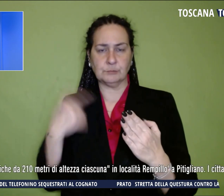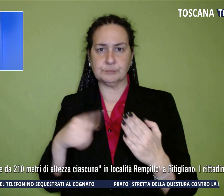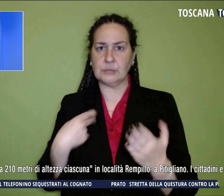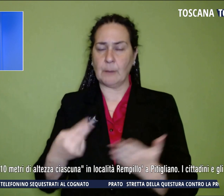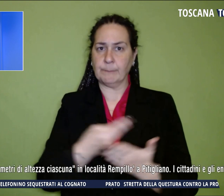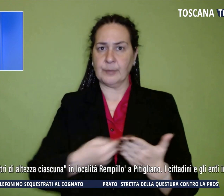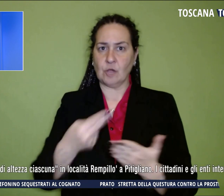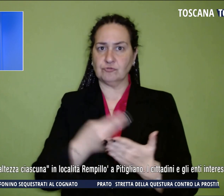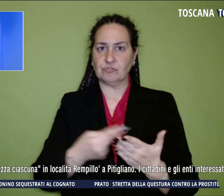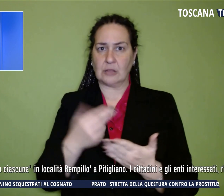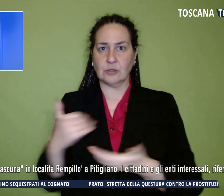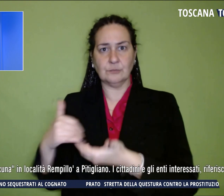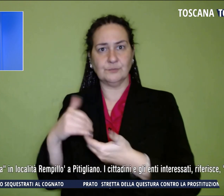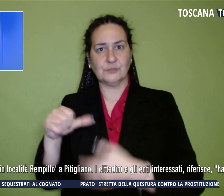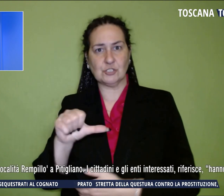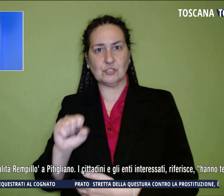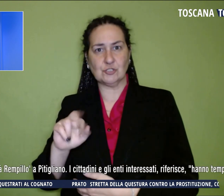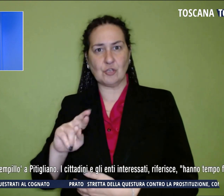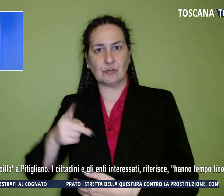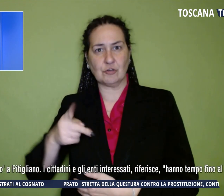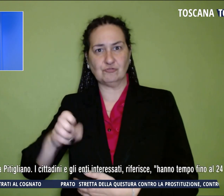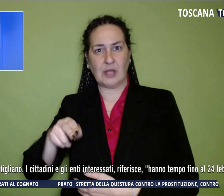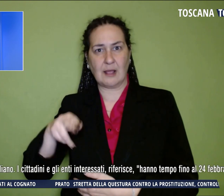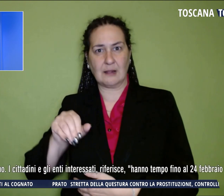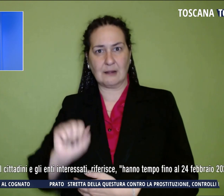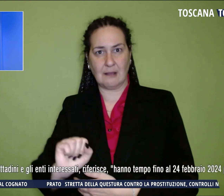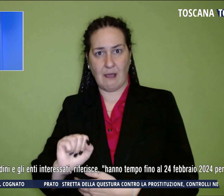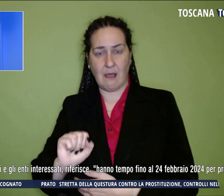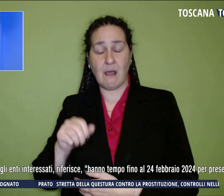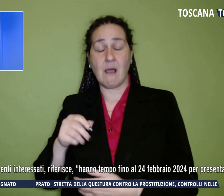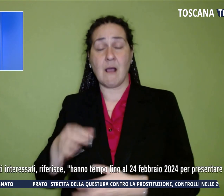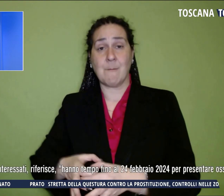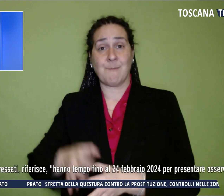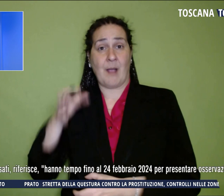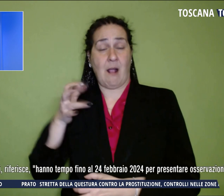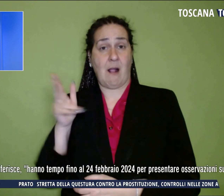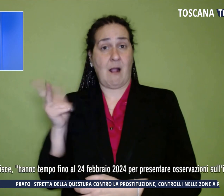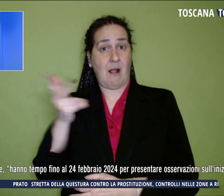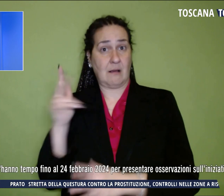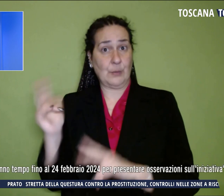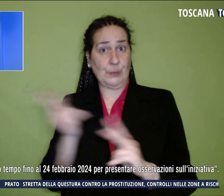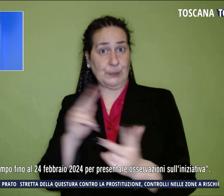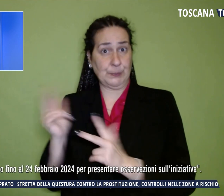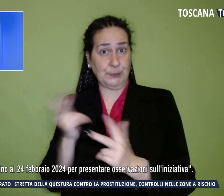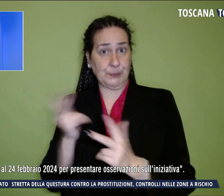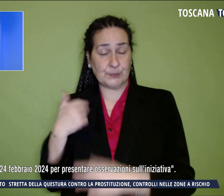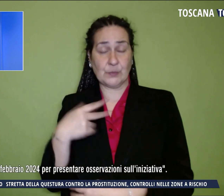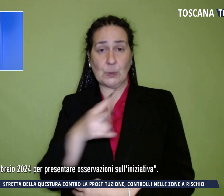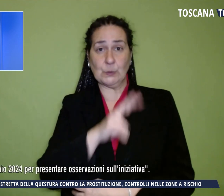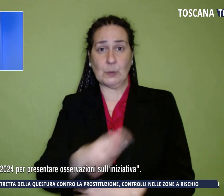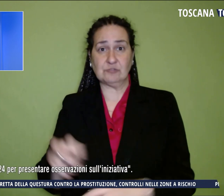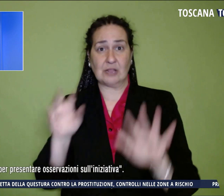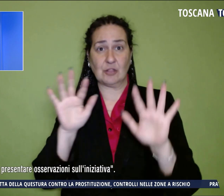società Sorgenia, finalizzato a installare sei grandi pale eoliche da 210 metri di